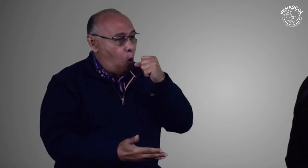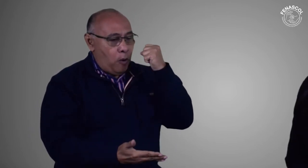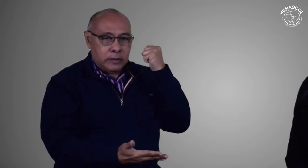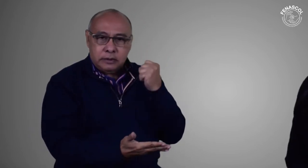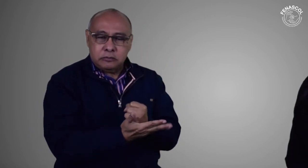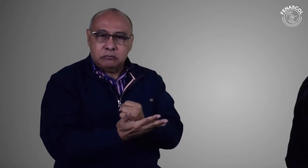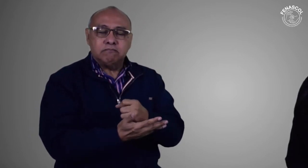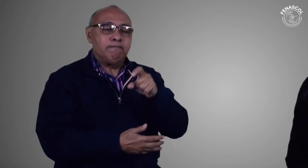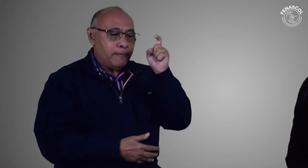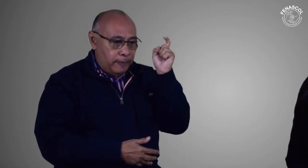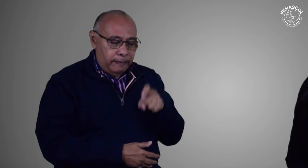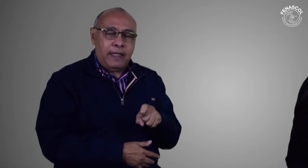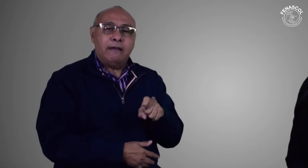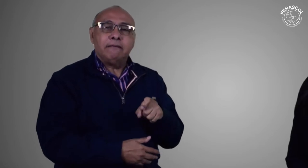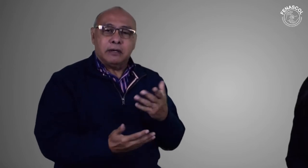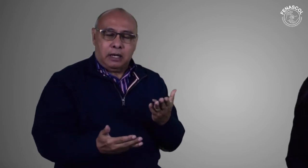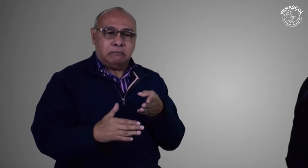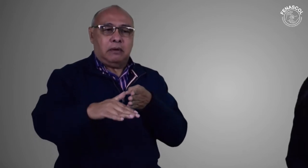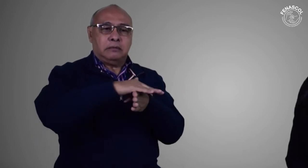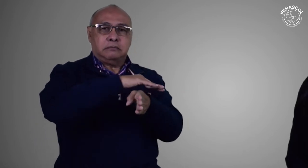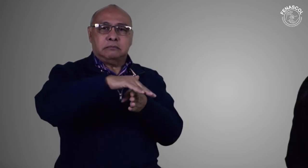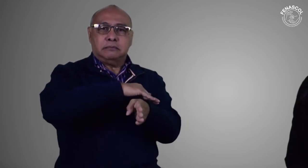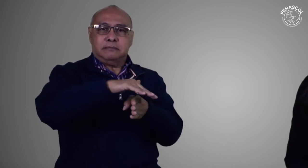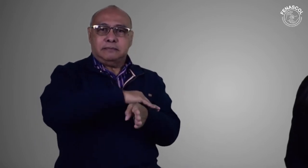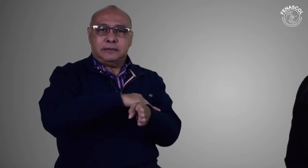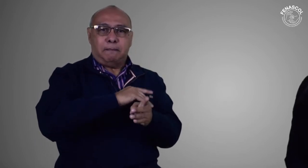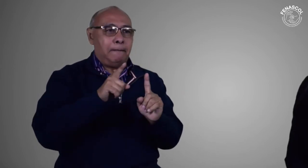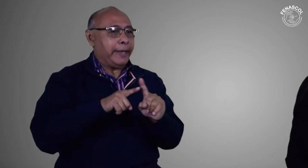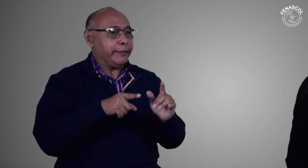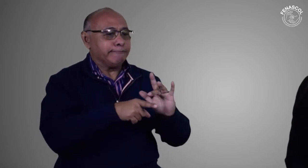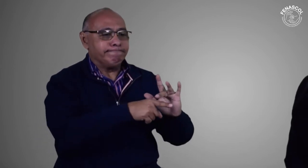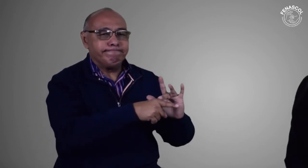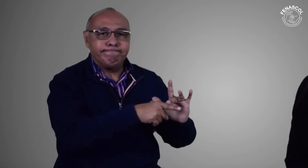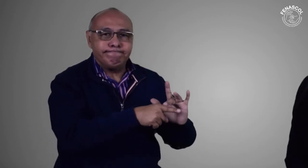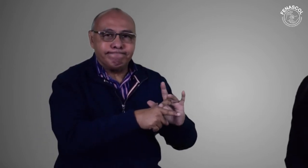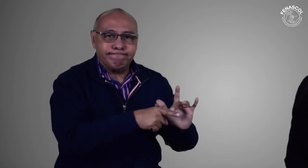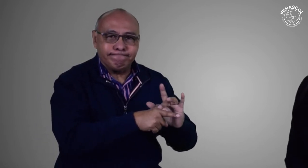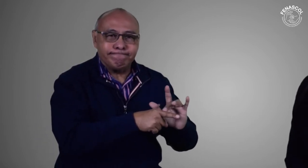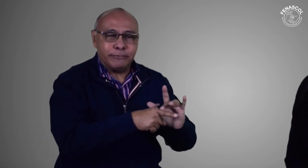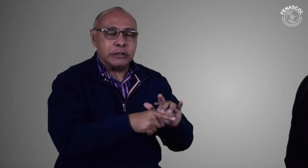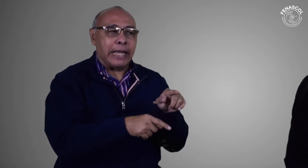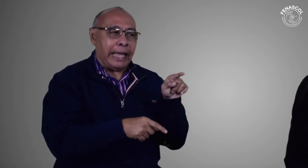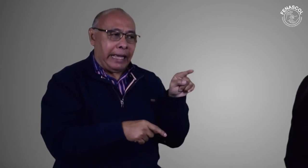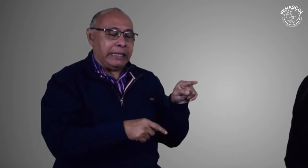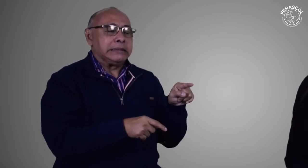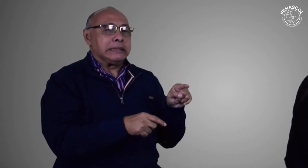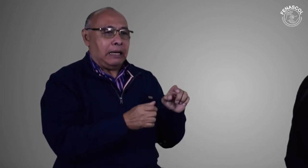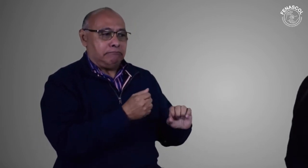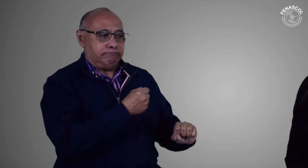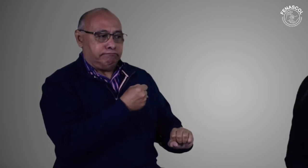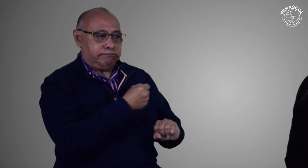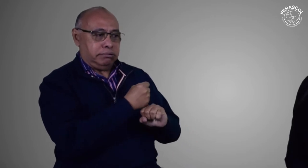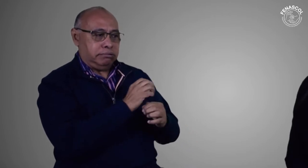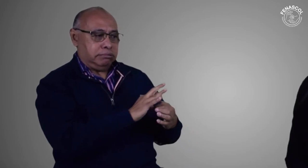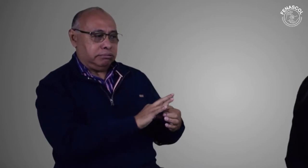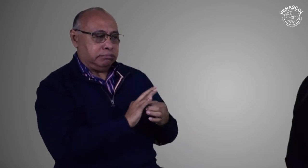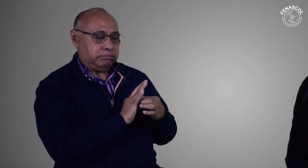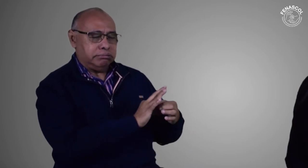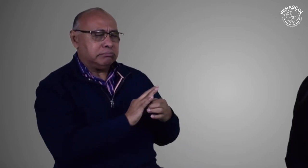las EPS están obligadas a garantizar la accesibilidad a sus usuarios, pero no se aplica. Con esta investigación nos